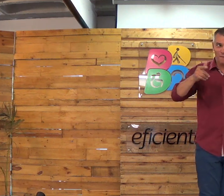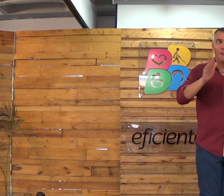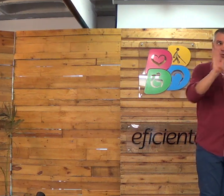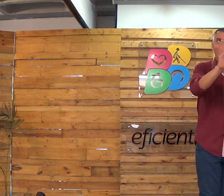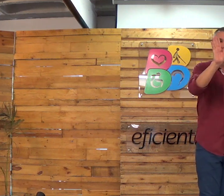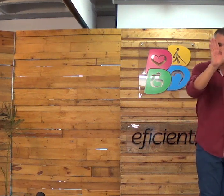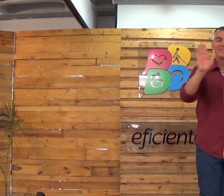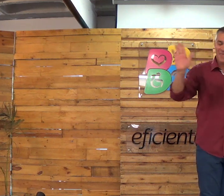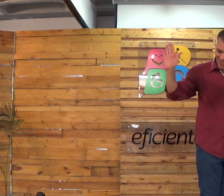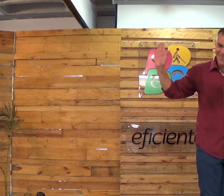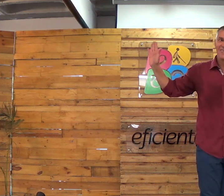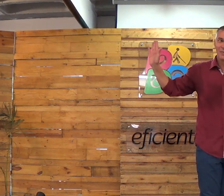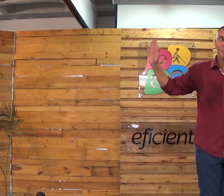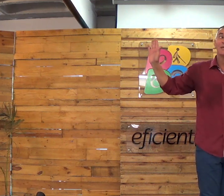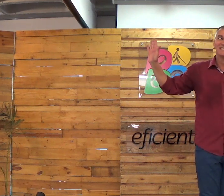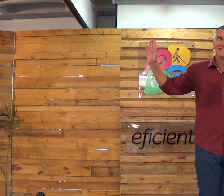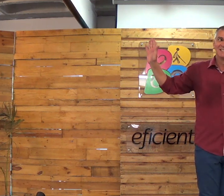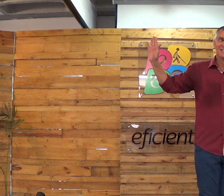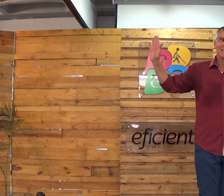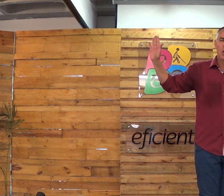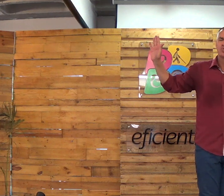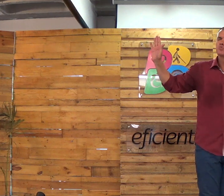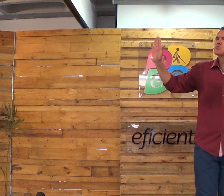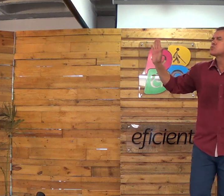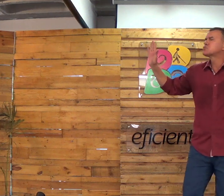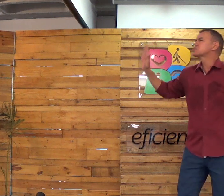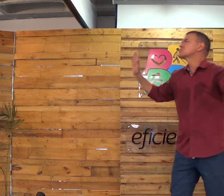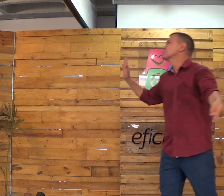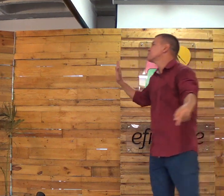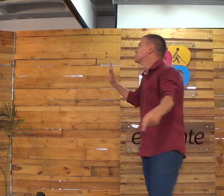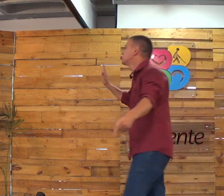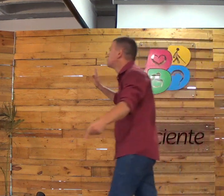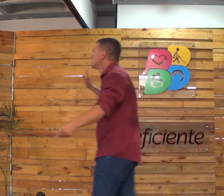Vou mostrar para vocês também um exemplo ali. Nossa, muito legal.